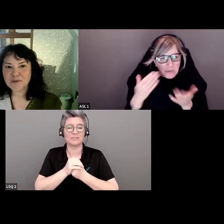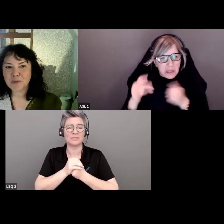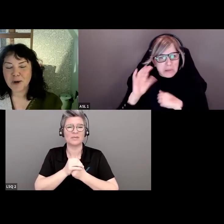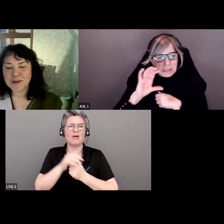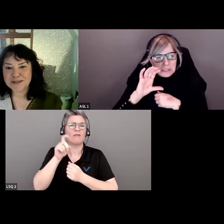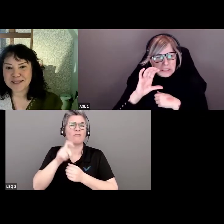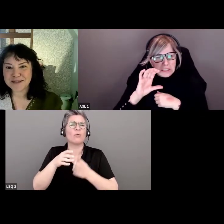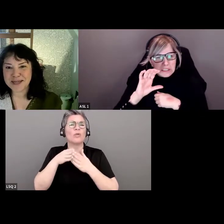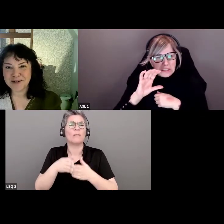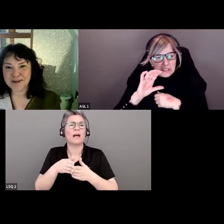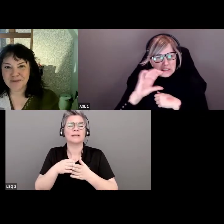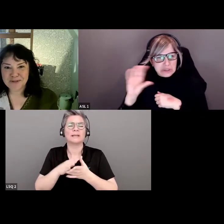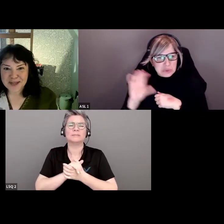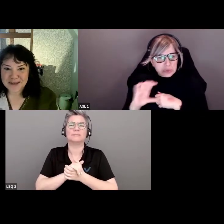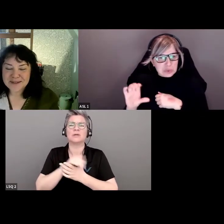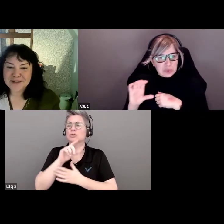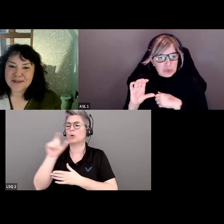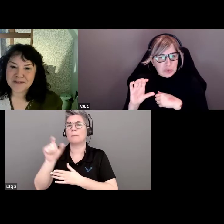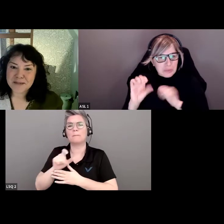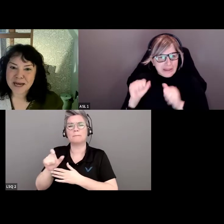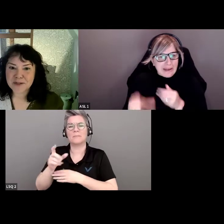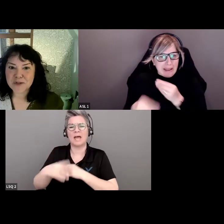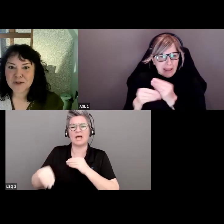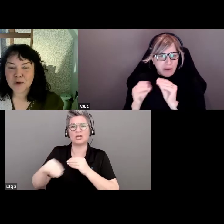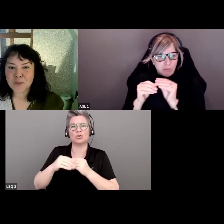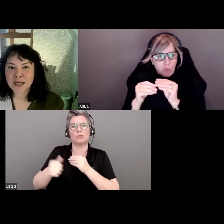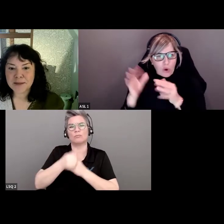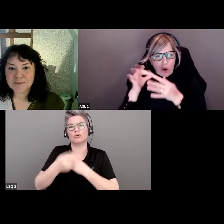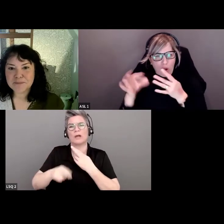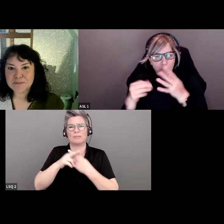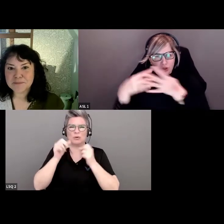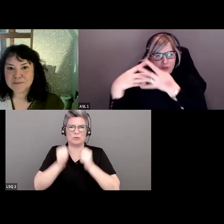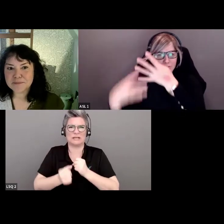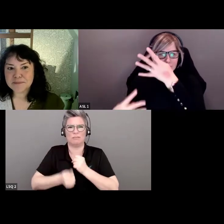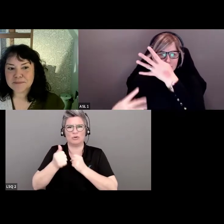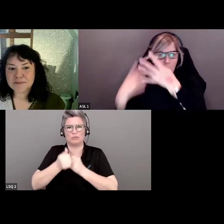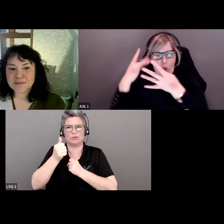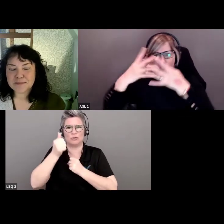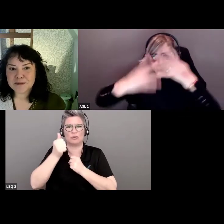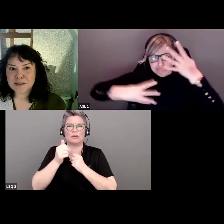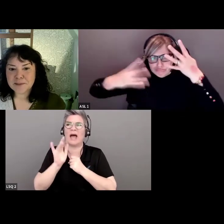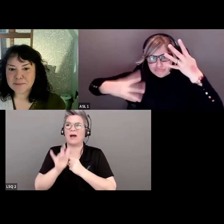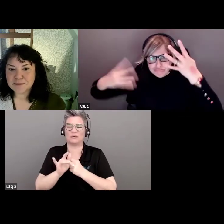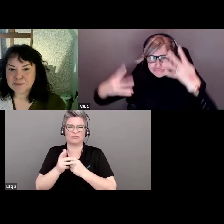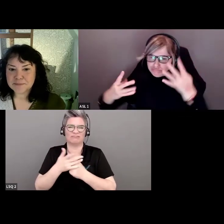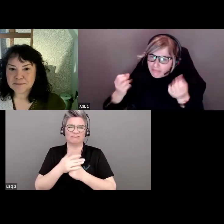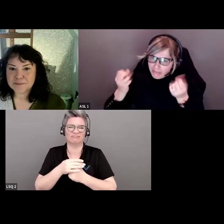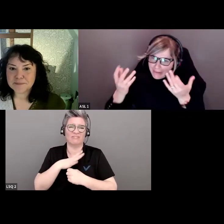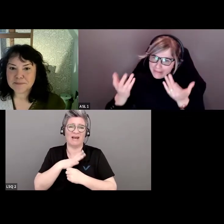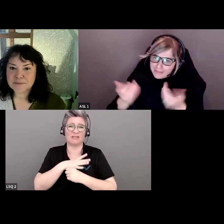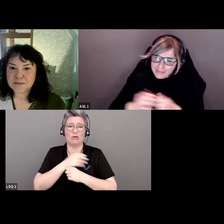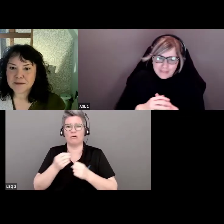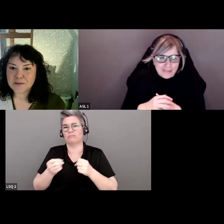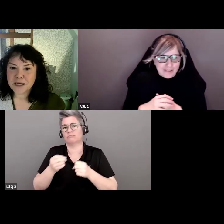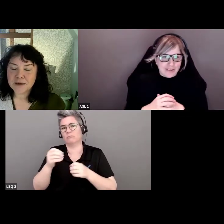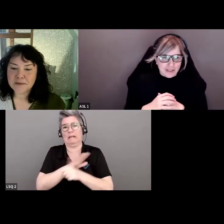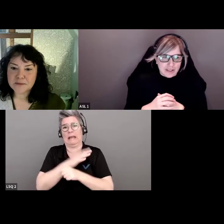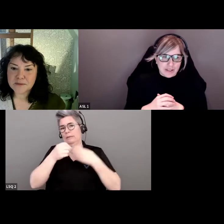il faudrait demander à Zoom de rajouter plus de réponses possibles parce que finalement, il y en a une foule.